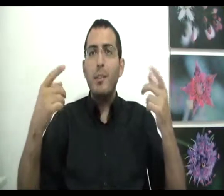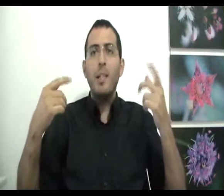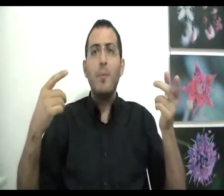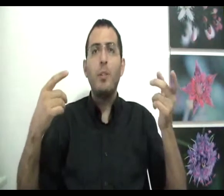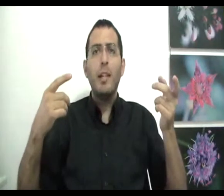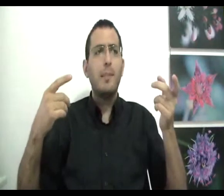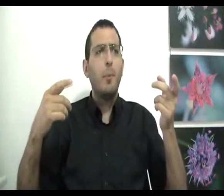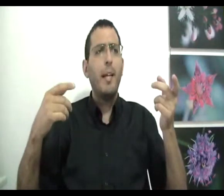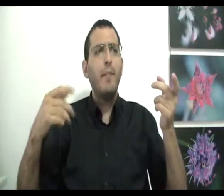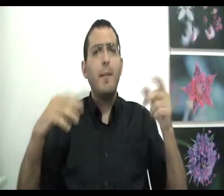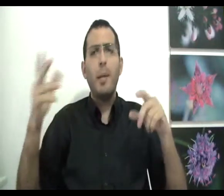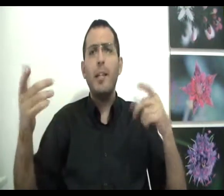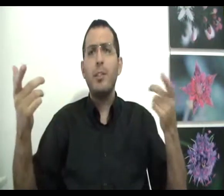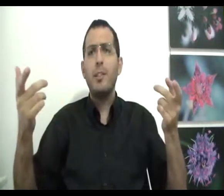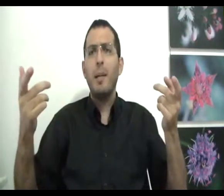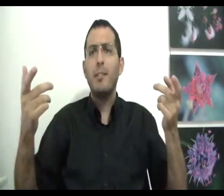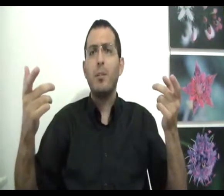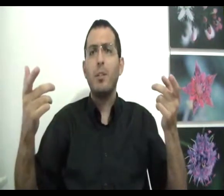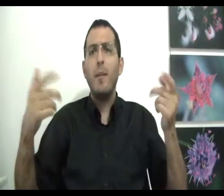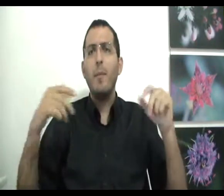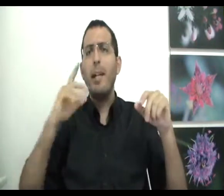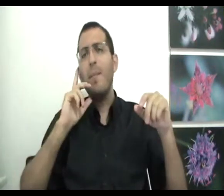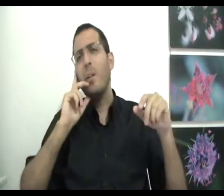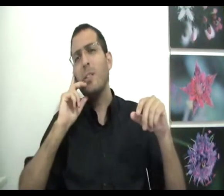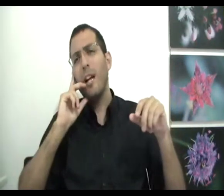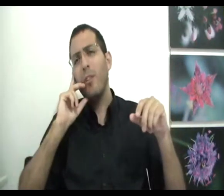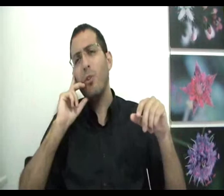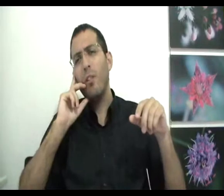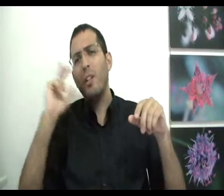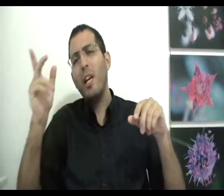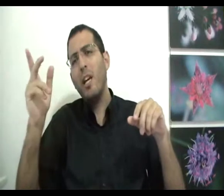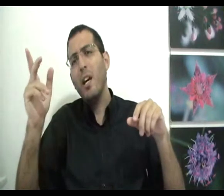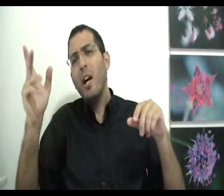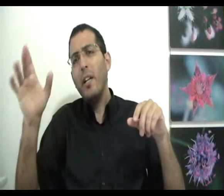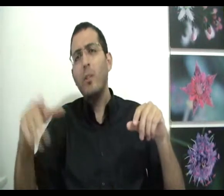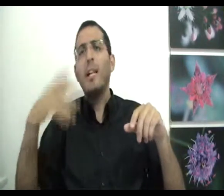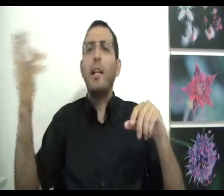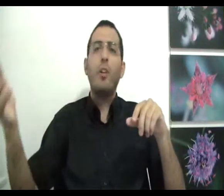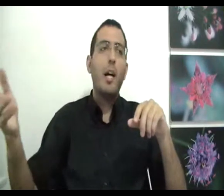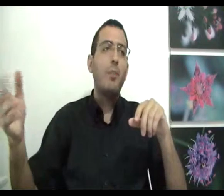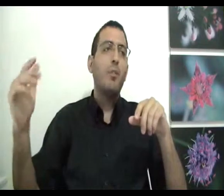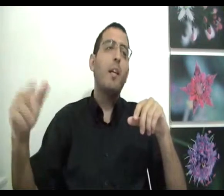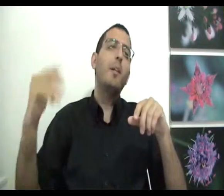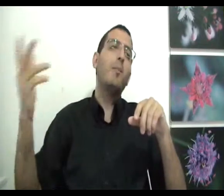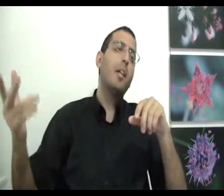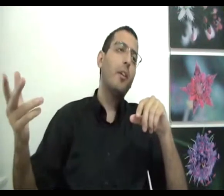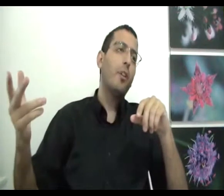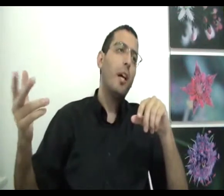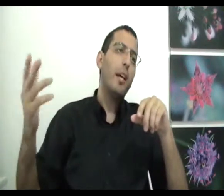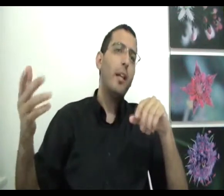שבן אדם נותן לעצמו אומר כן ולמה ביכל יש את הסיבה הזאת למה אני רוצה להרגיש טוב כי אני רוצה להרגיש הנאה טוב ולמה אני רוצה להרגיש הנאה כי